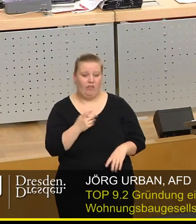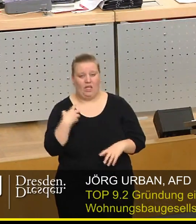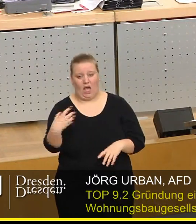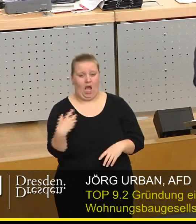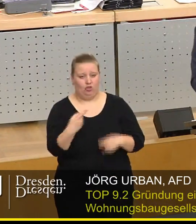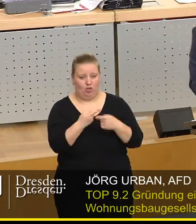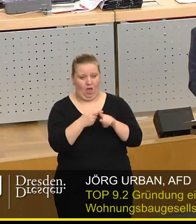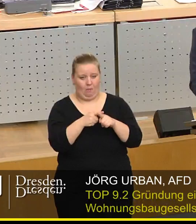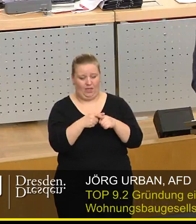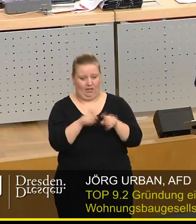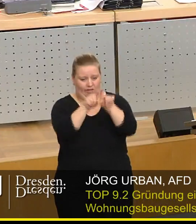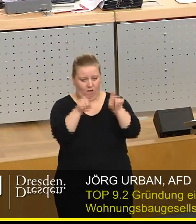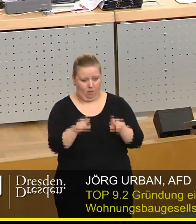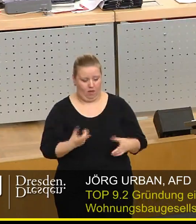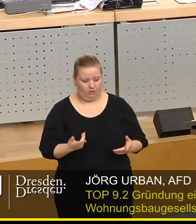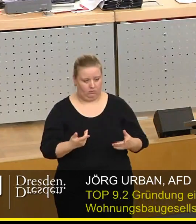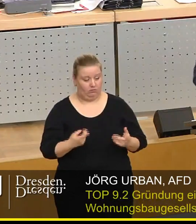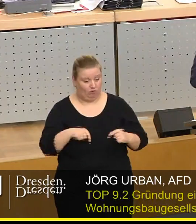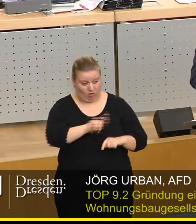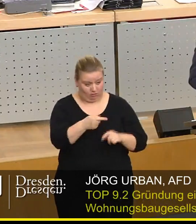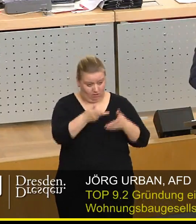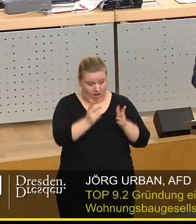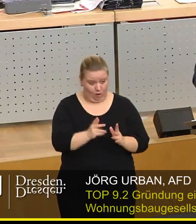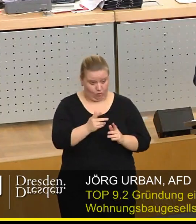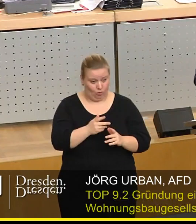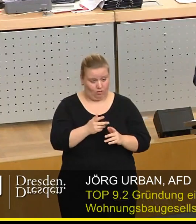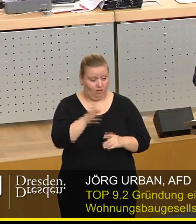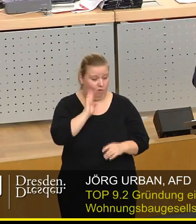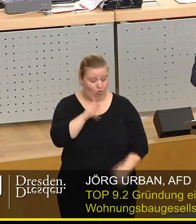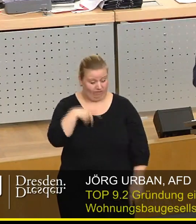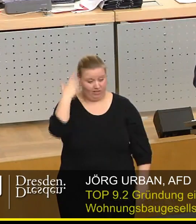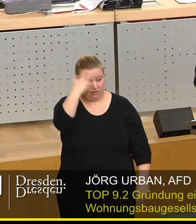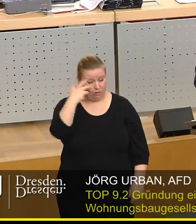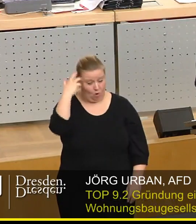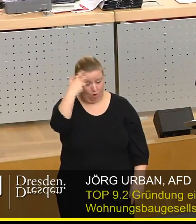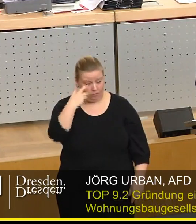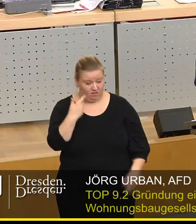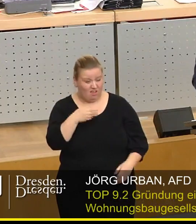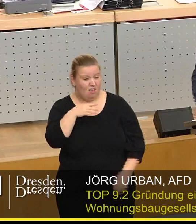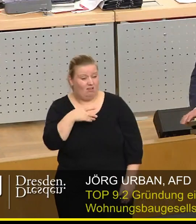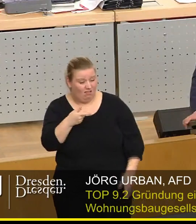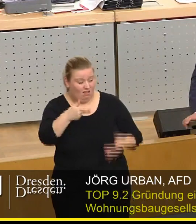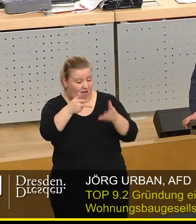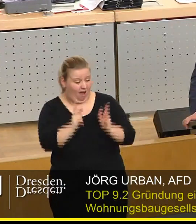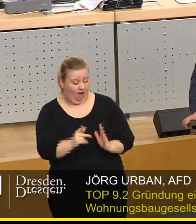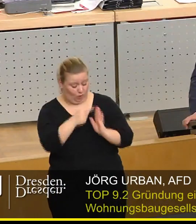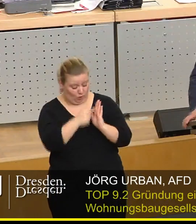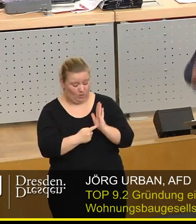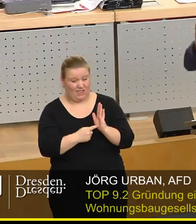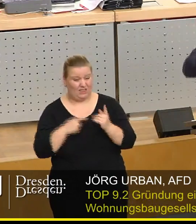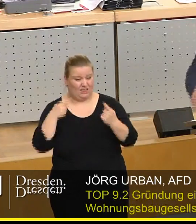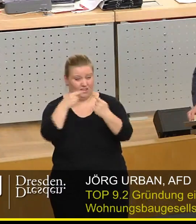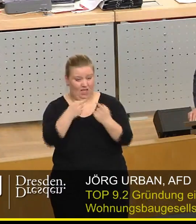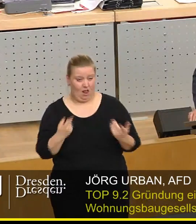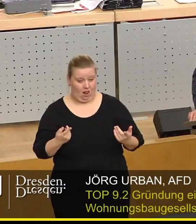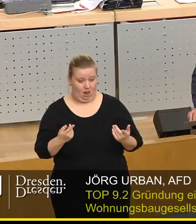Von 8.000 Wohnungen haben die Linken in diesem Haus einmal geträumt. 800 Wohnungen benennt die Vorlage als Ziel, von